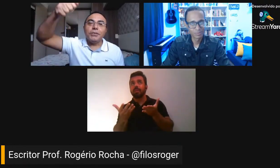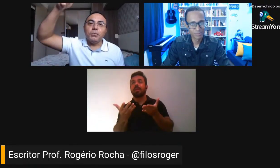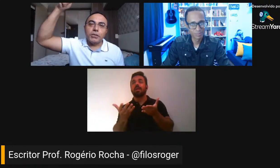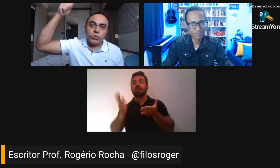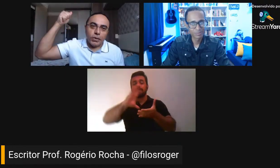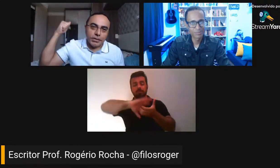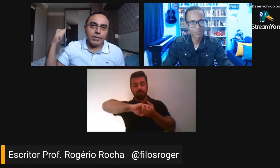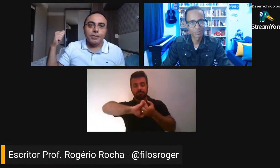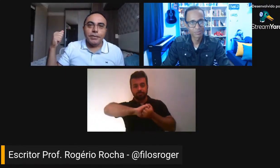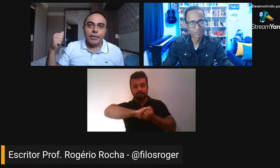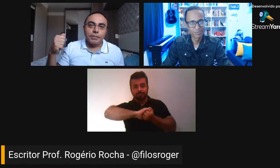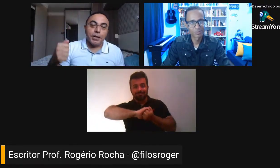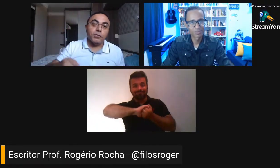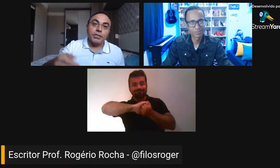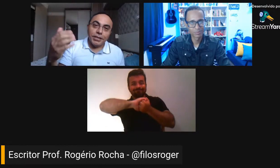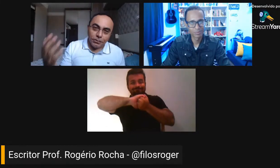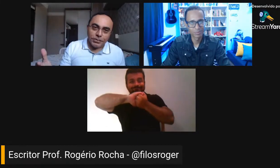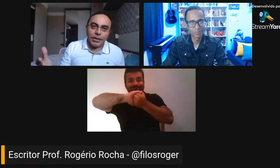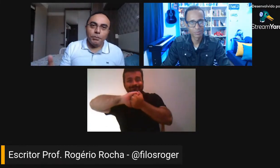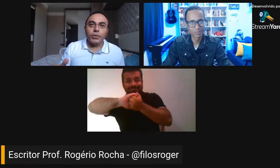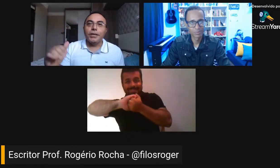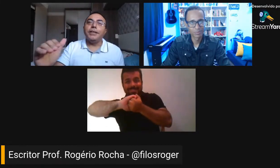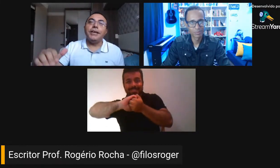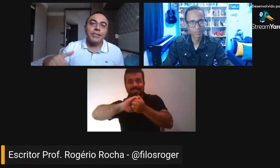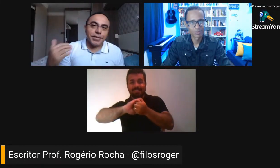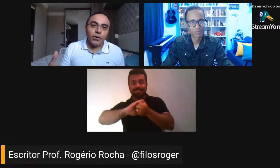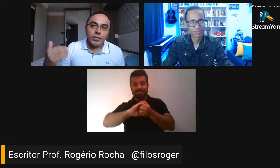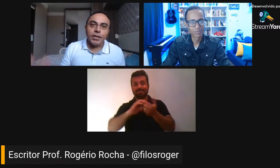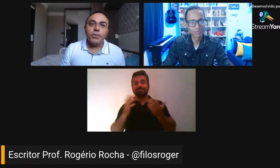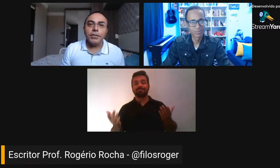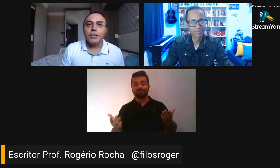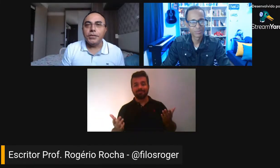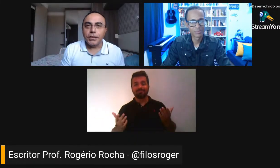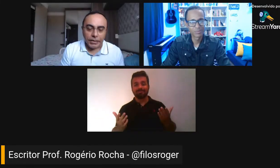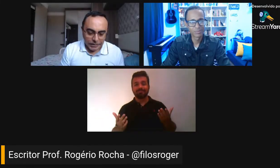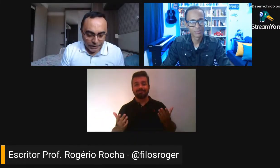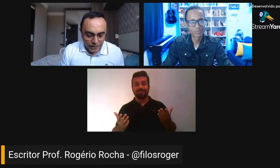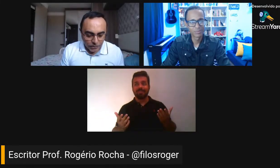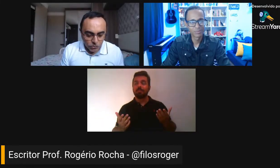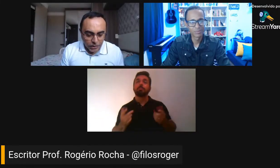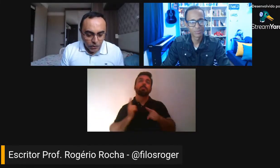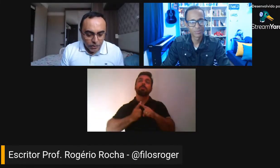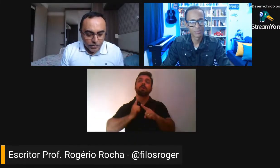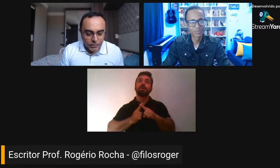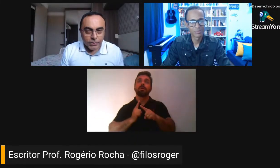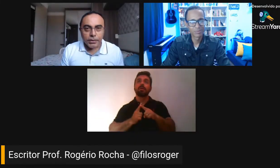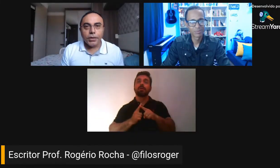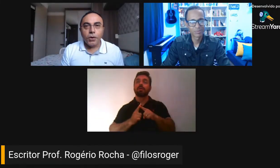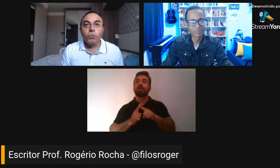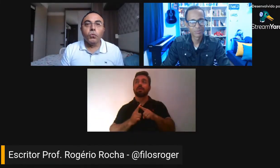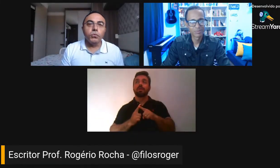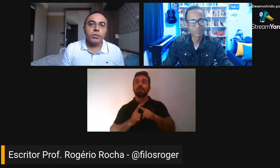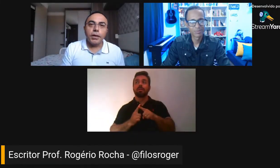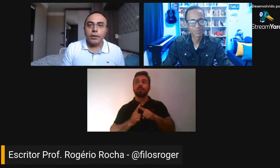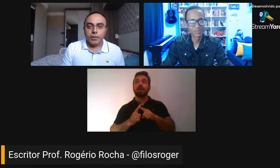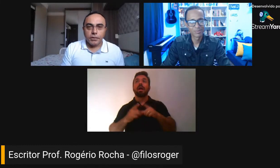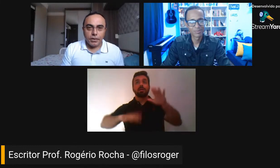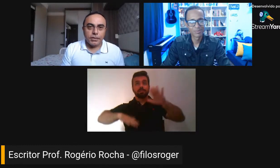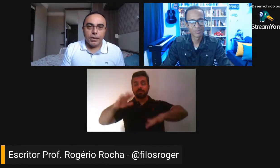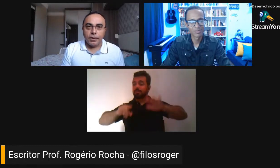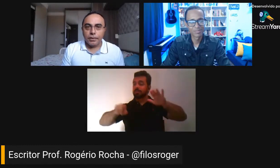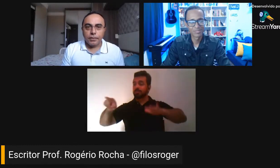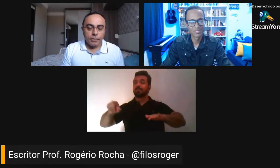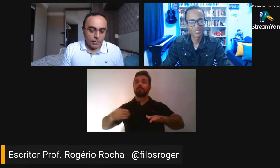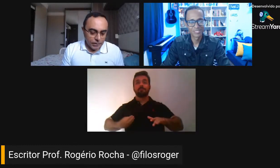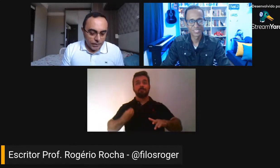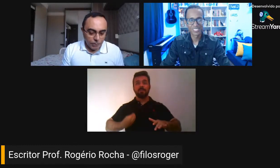tirar de uma situação, mas você não tem, porque esses heróis não existem, os heróis, então é um mundo sem heróis,